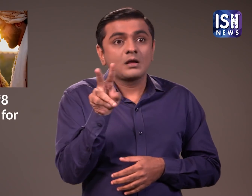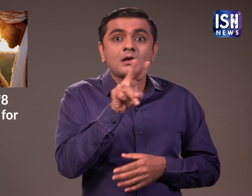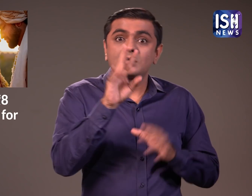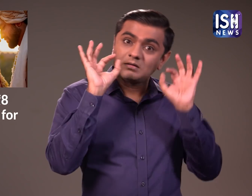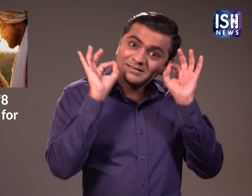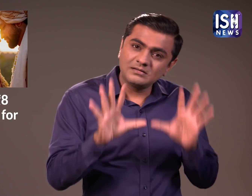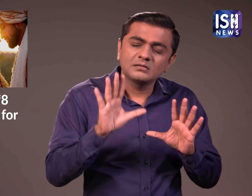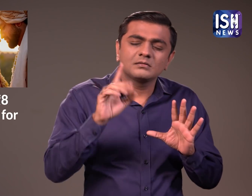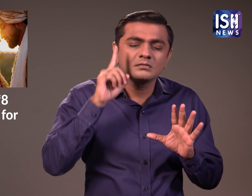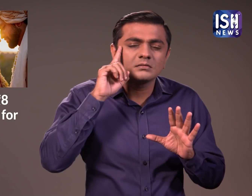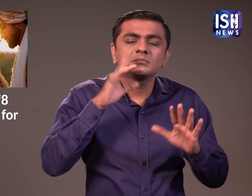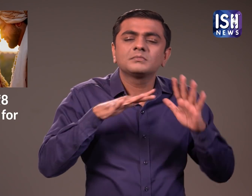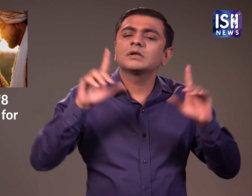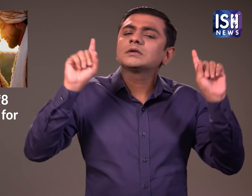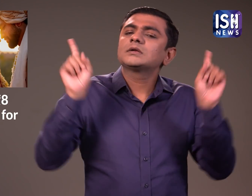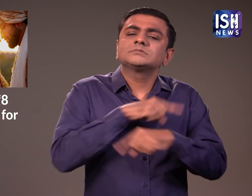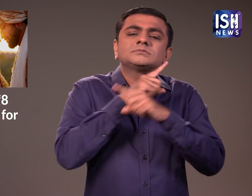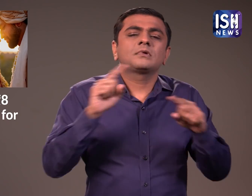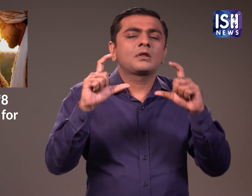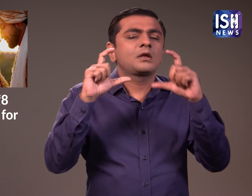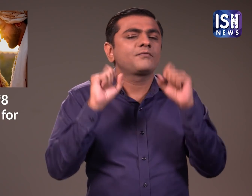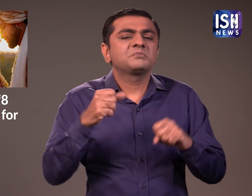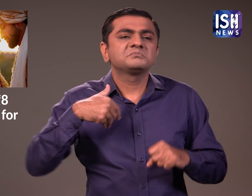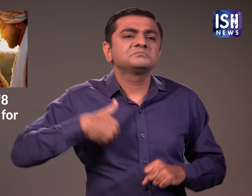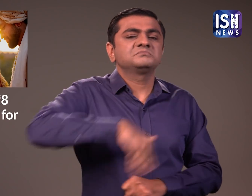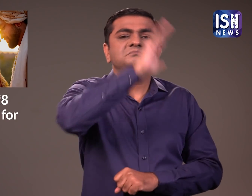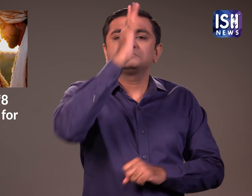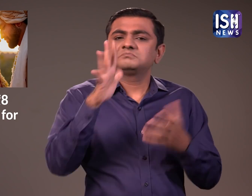लेकिन अब यह योजना रद कर दी गई है और वो 12 दिसमबर तक